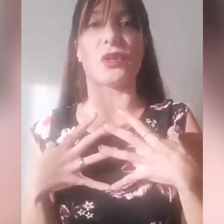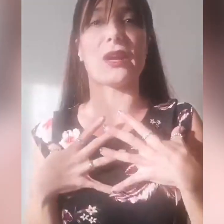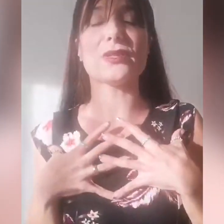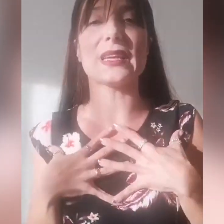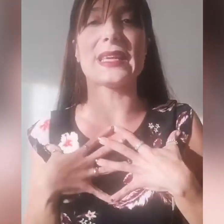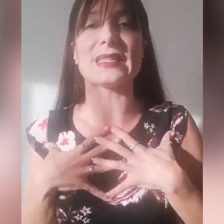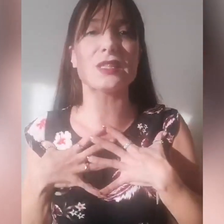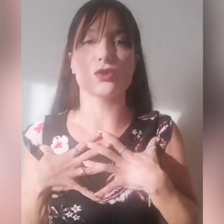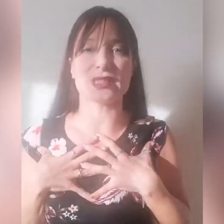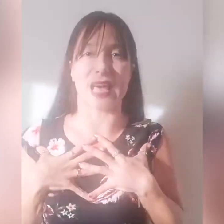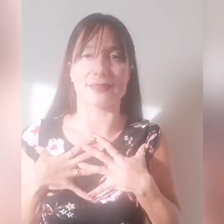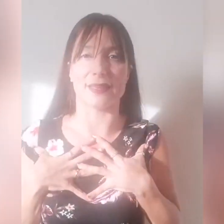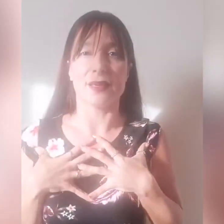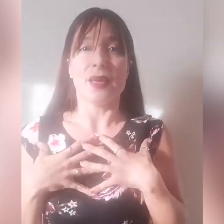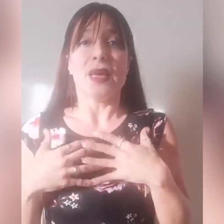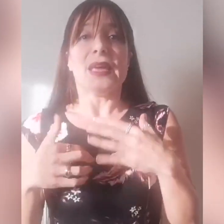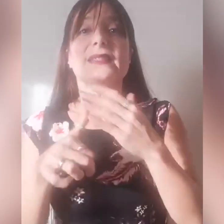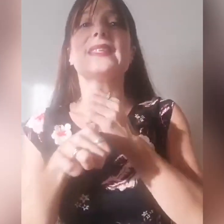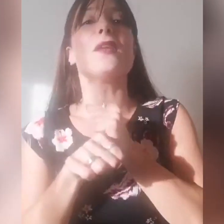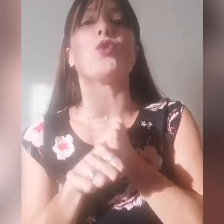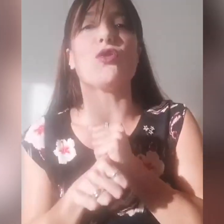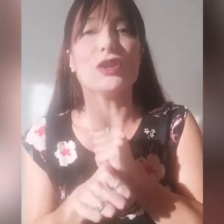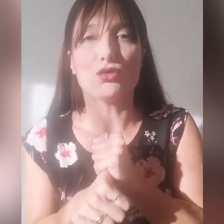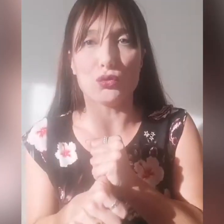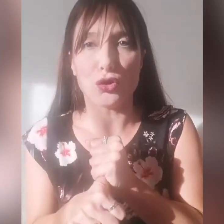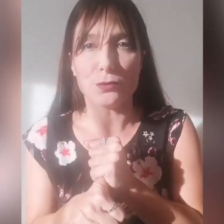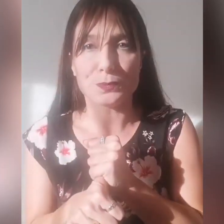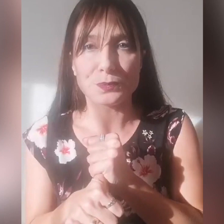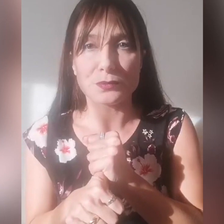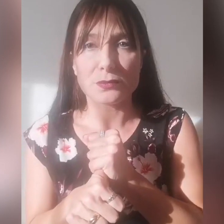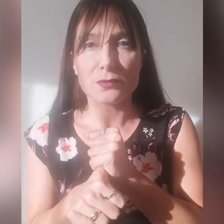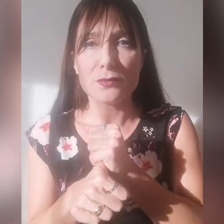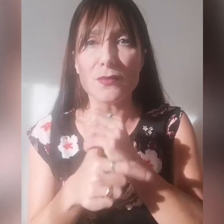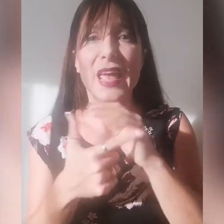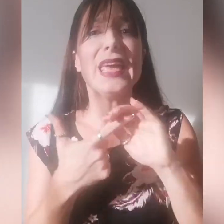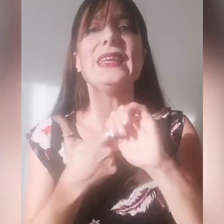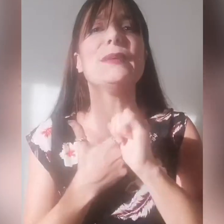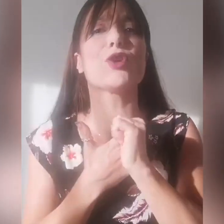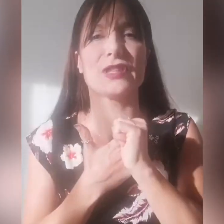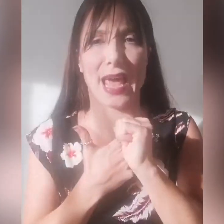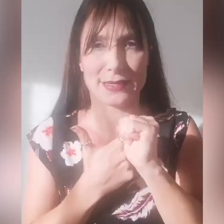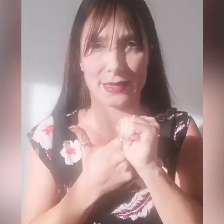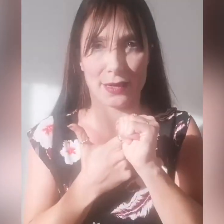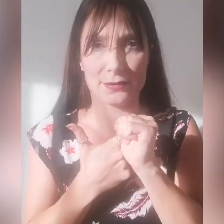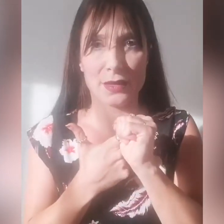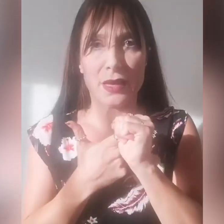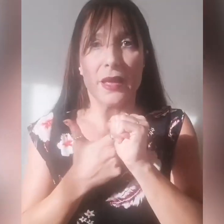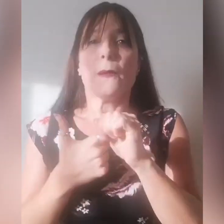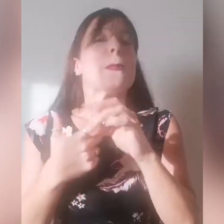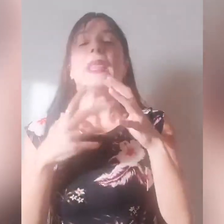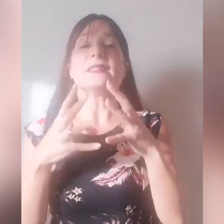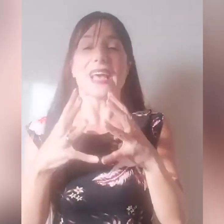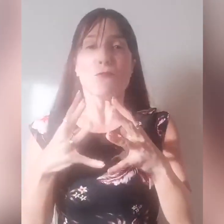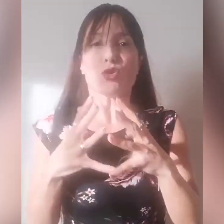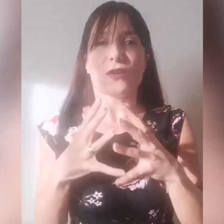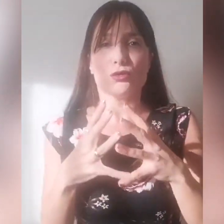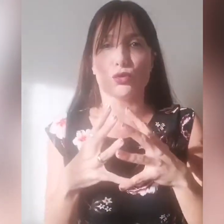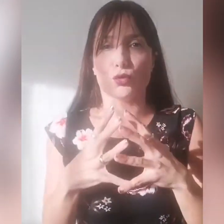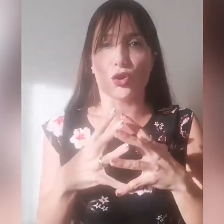dalla nostra Chiesa, sono stati il Salmo 91 e il Libro di Esther. Nel Salmo 91